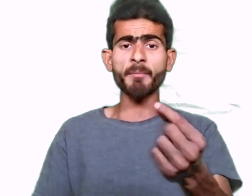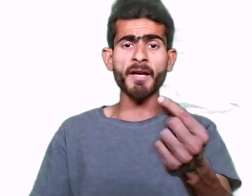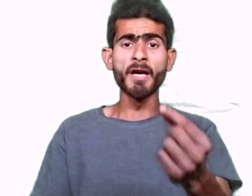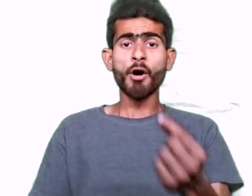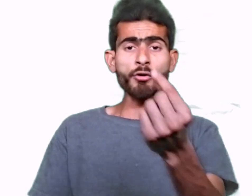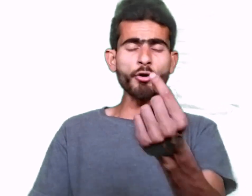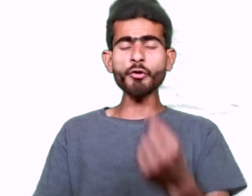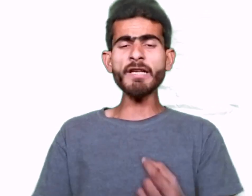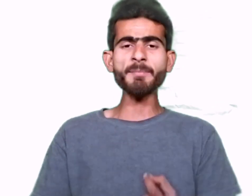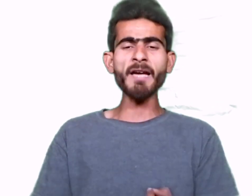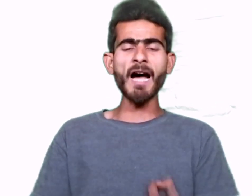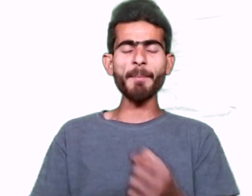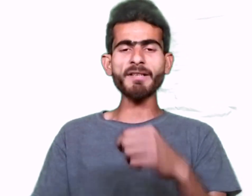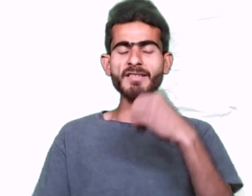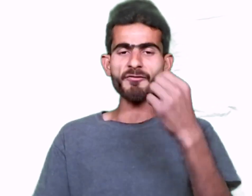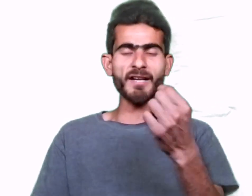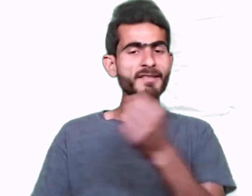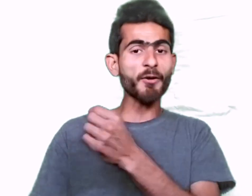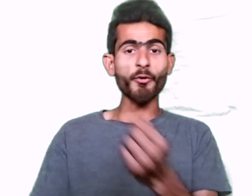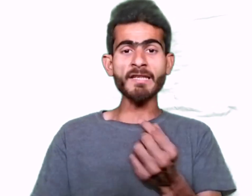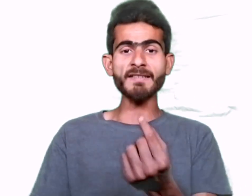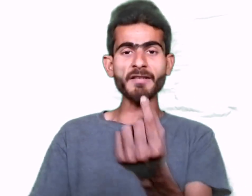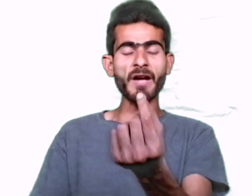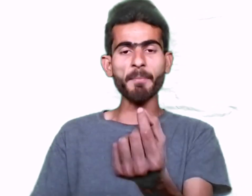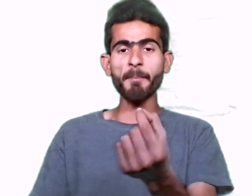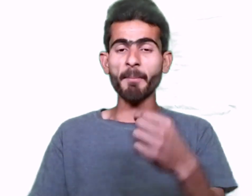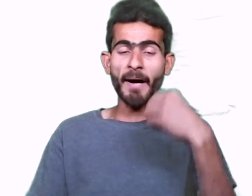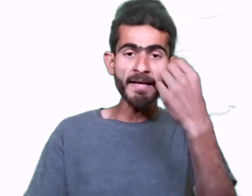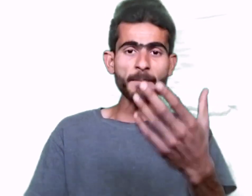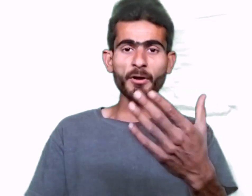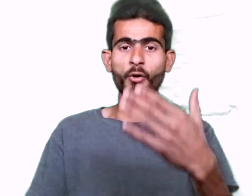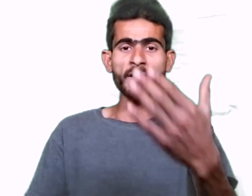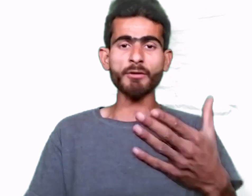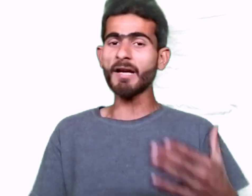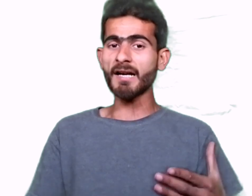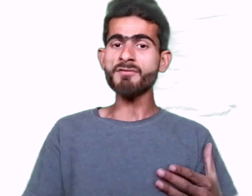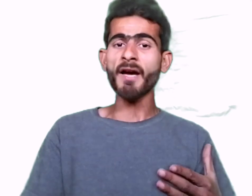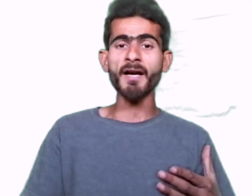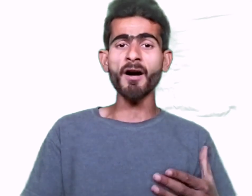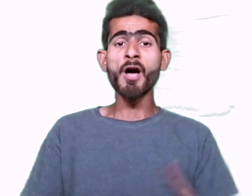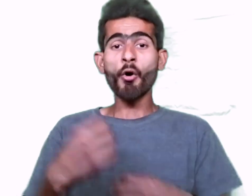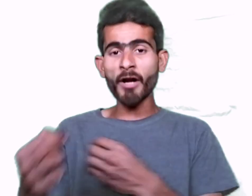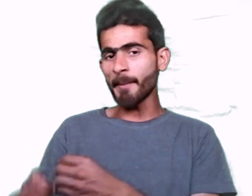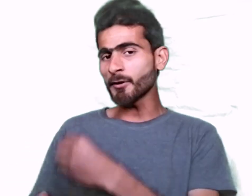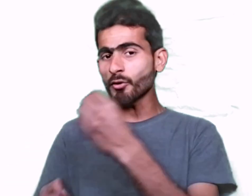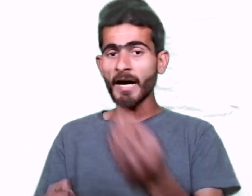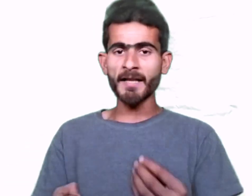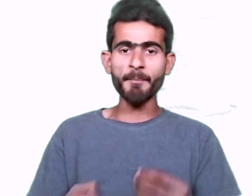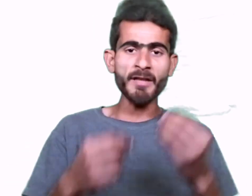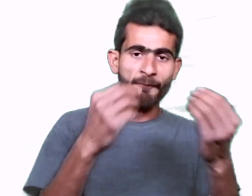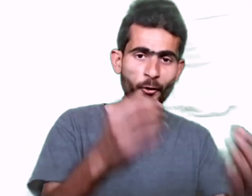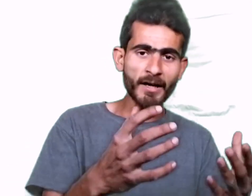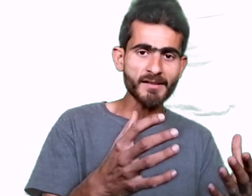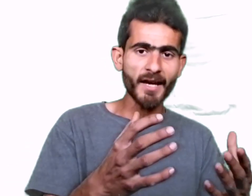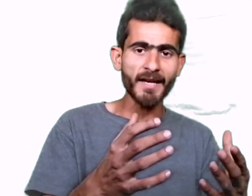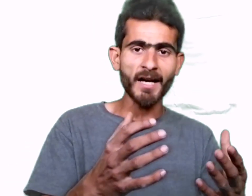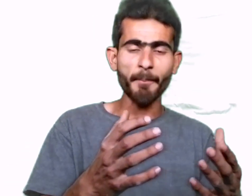دن میں اور دوستو اس میں آپ کا صرف خرچہ کوئی نہیں ہے صرف آپ کا بائیک کی پٹرول کا تھوڑا خرچہ آئے گا اور آپ نے جو کھانا بینا وہ خرچہ آئے گا